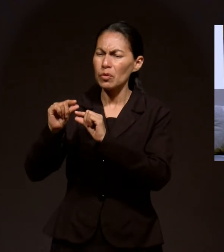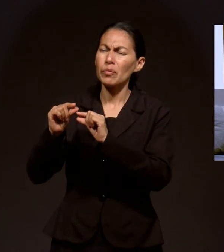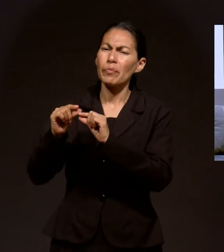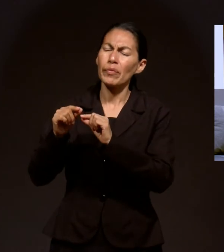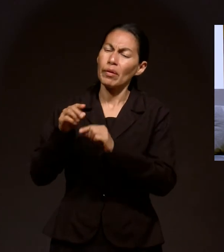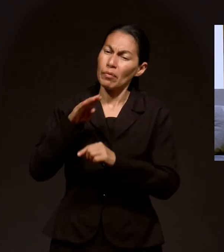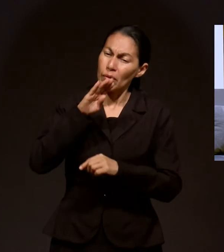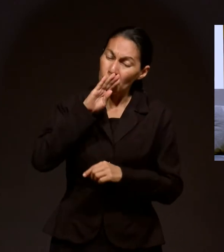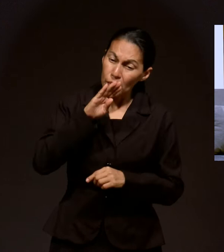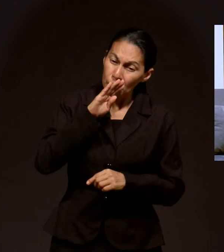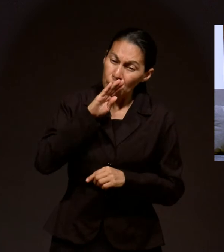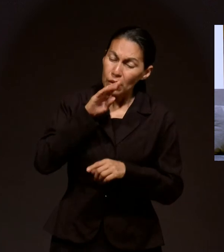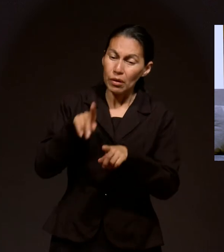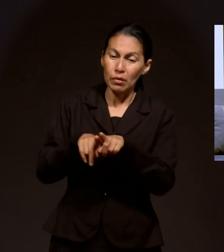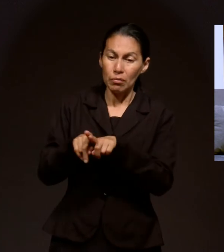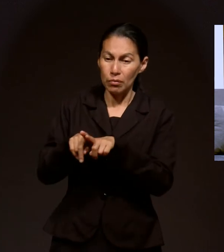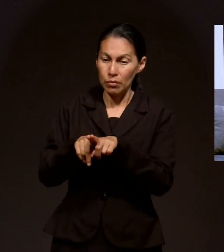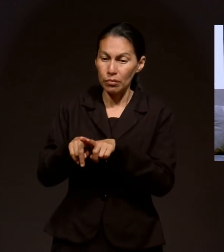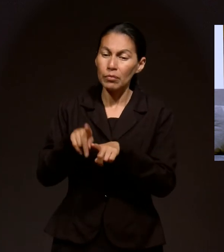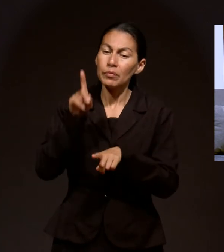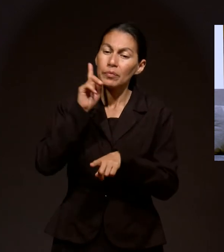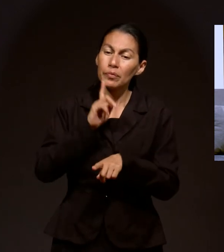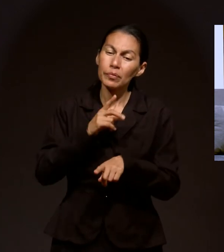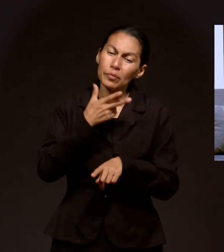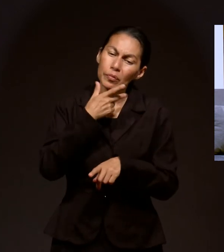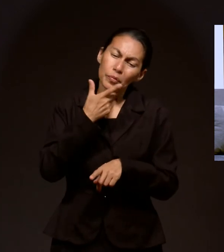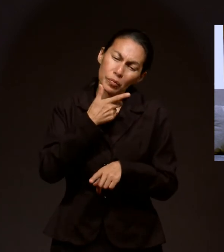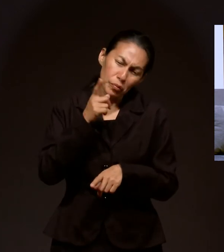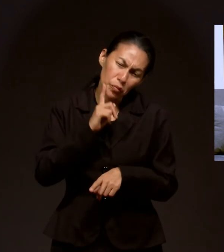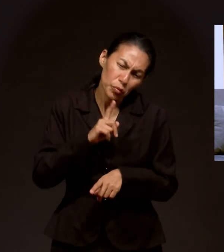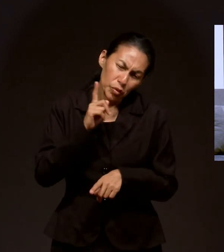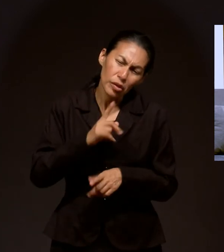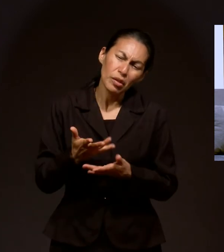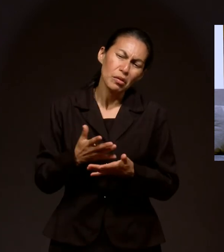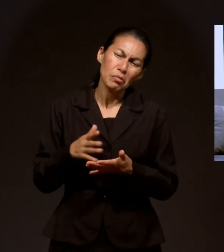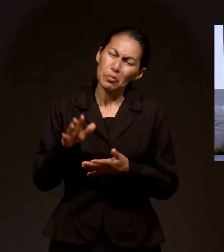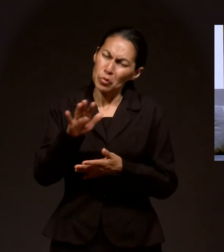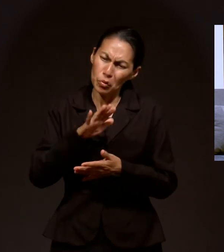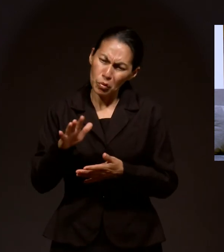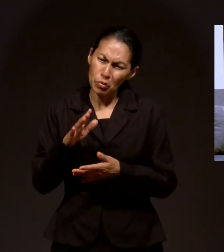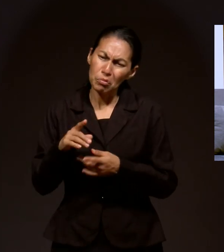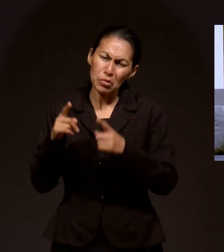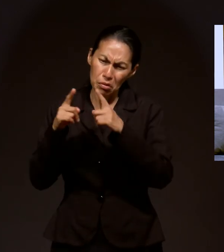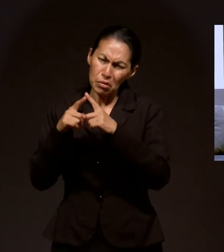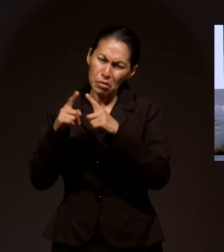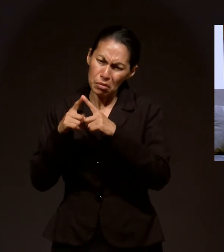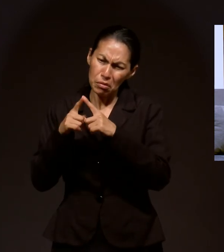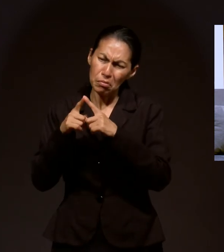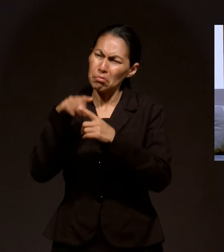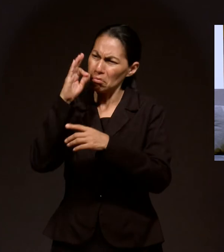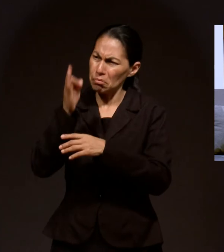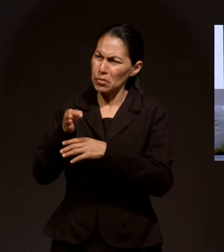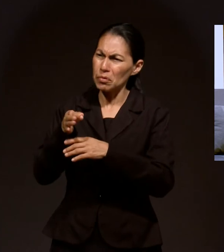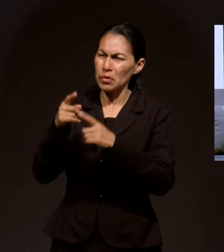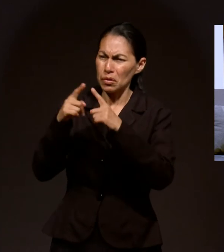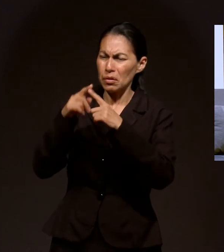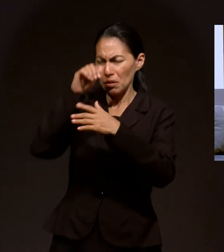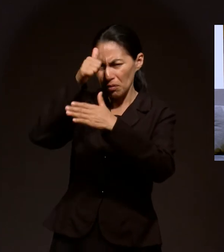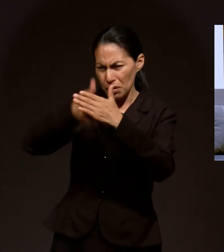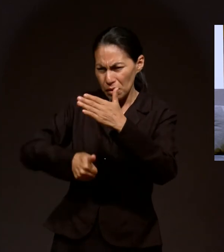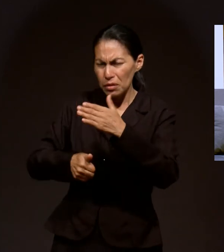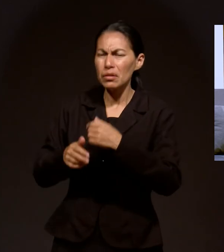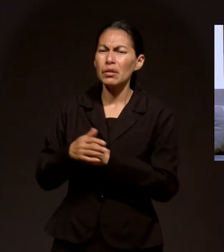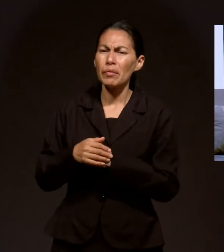familia, la parte materna, mi mamá, mis hermanas y este servidor. Entramos a la iglesia, pero a eso de los 15 años